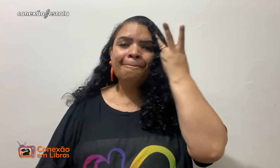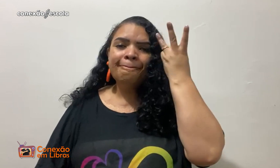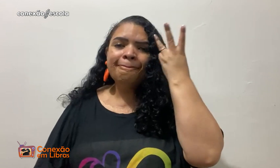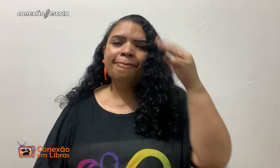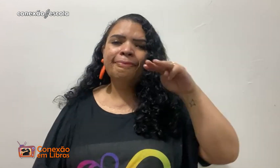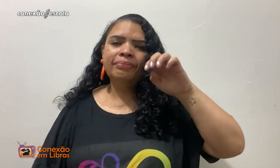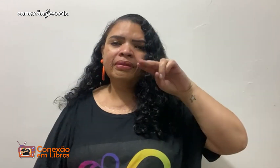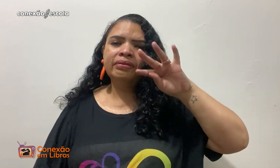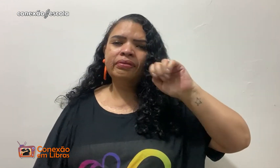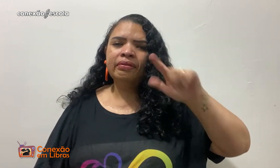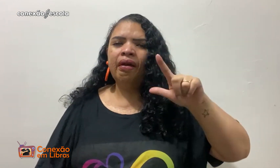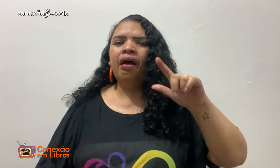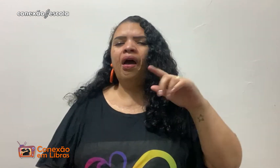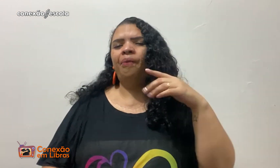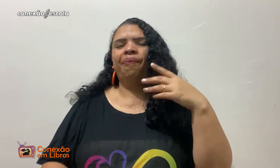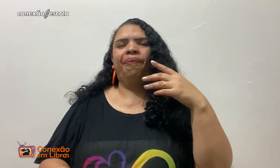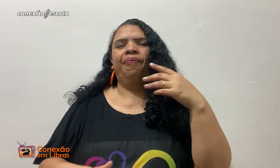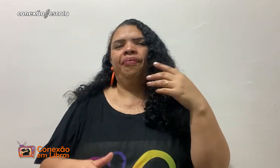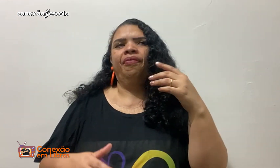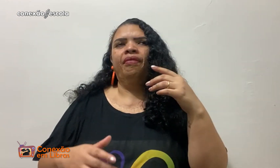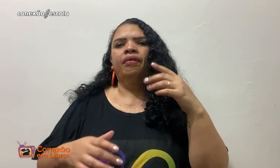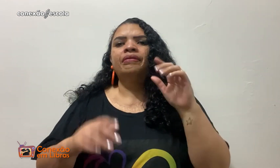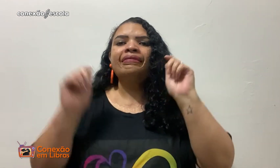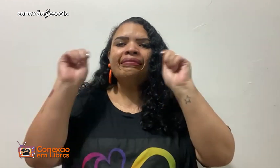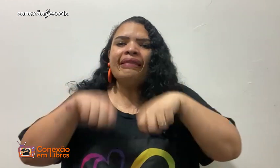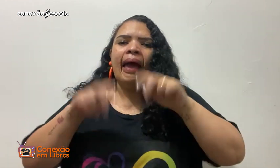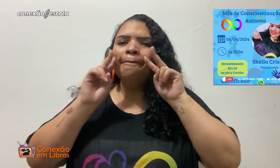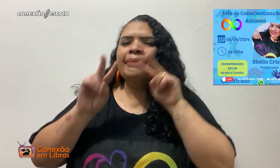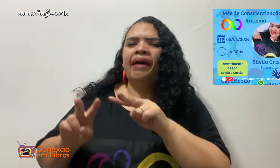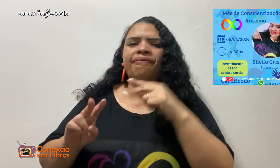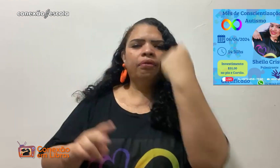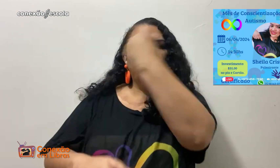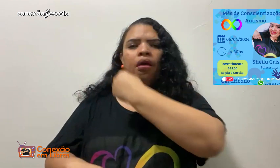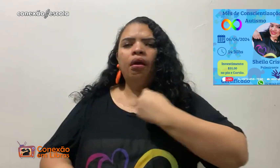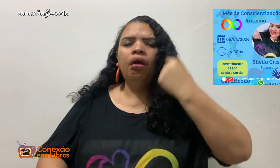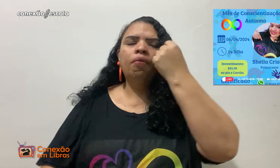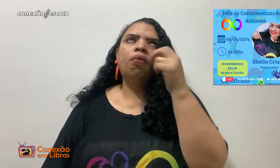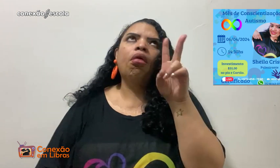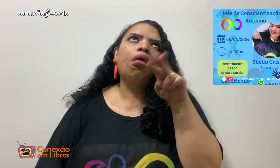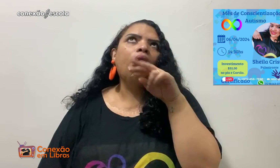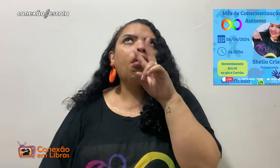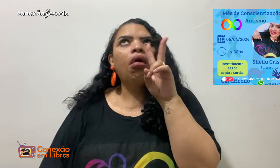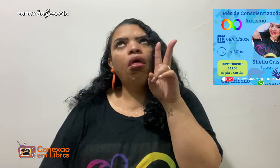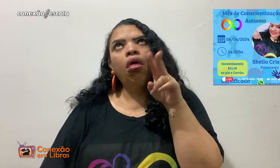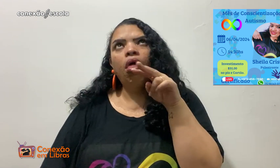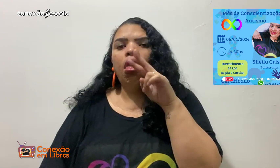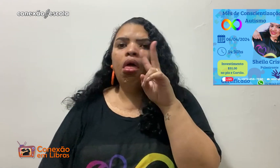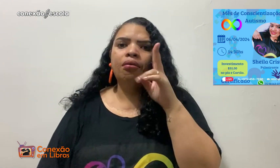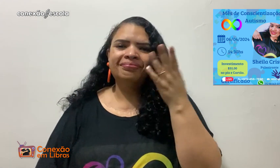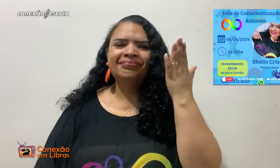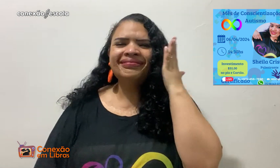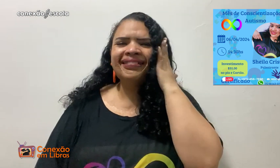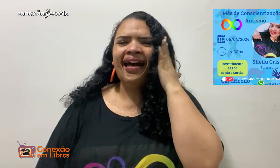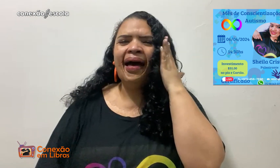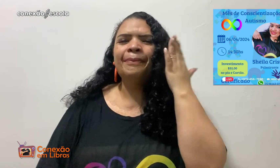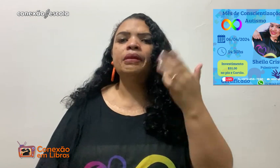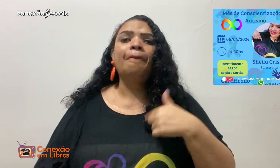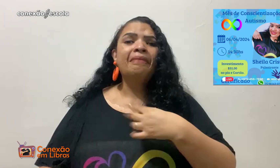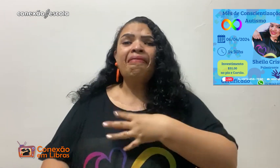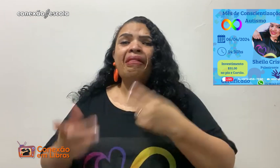pensava que fosse alguma coisa mental, né, que desse para ver pelo olhar, pela expressão, aquele olhar perdido.